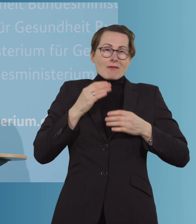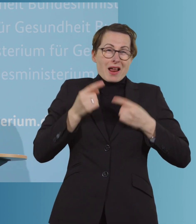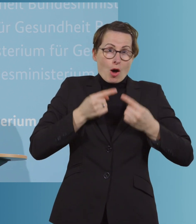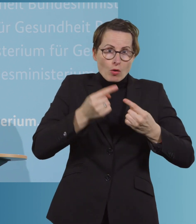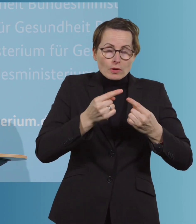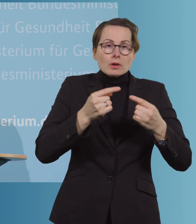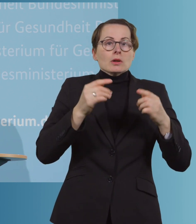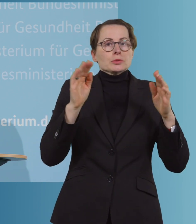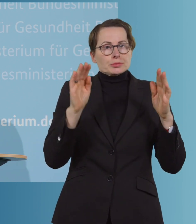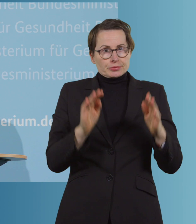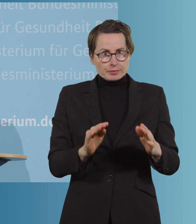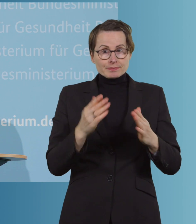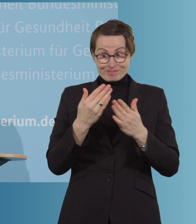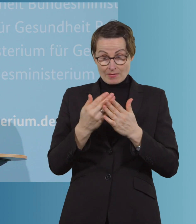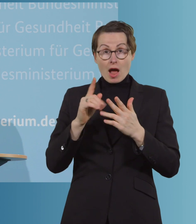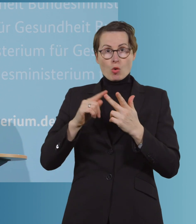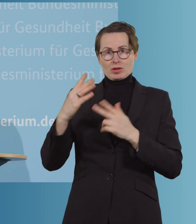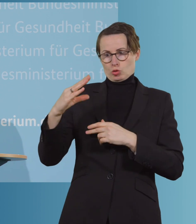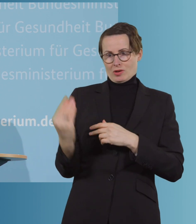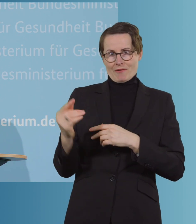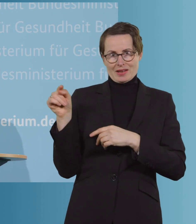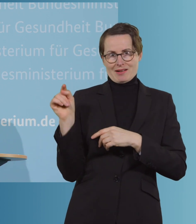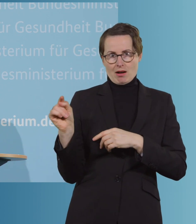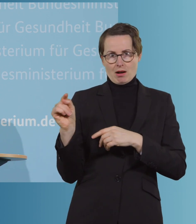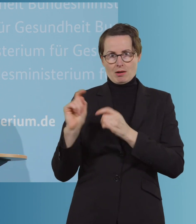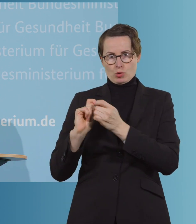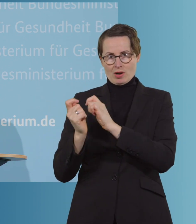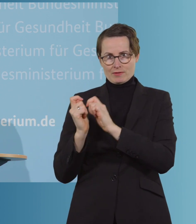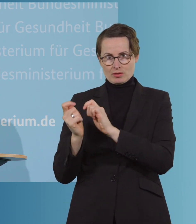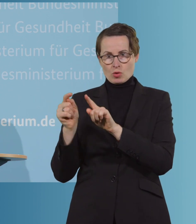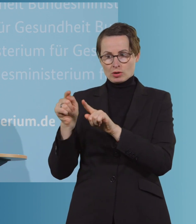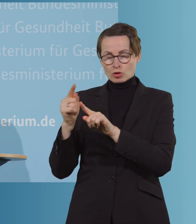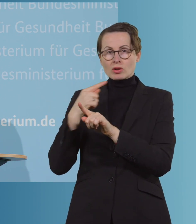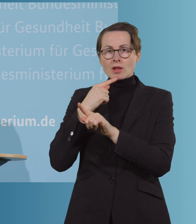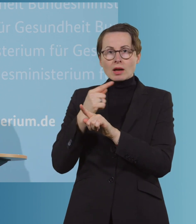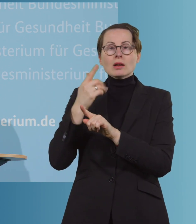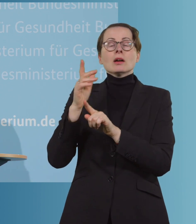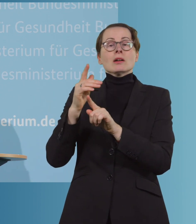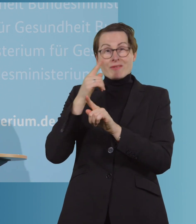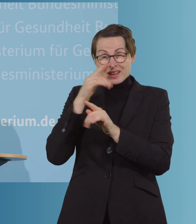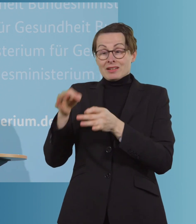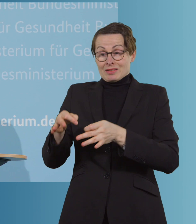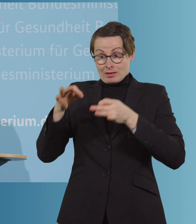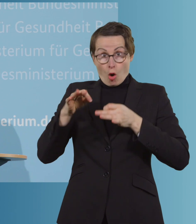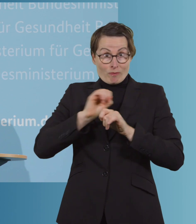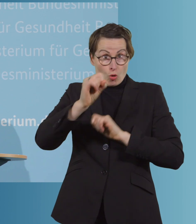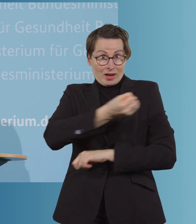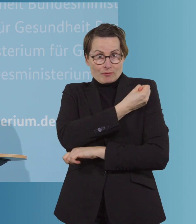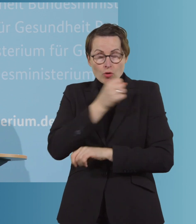südafrikanischen Mutation sind ja so, dass es möglicherweise leichte Symptome trotz Impfung geben kann, dass aber vor allem das,